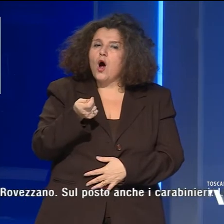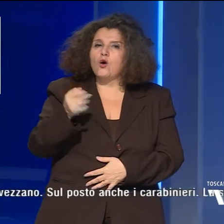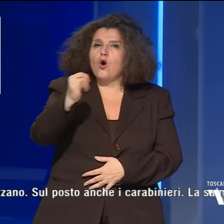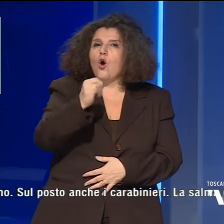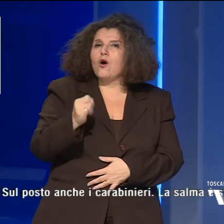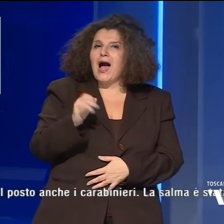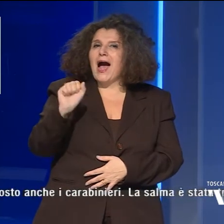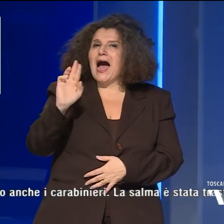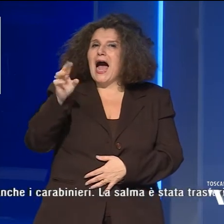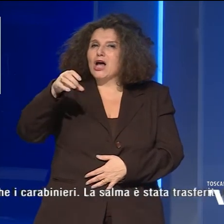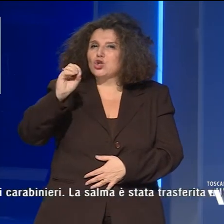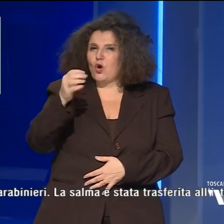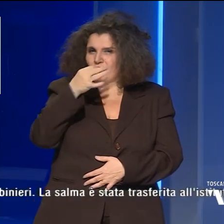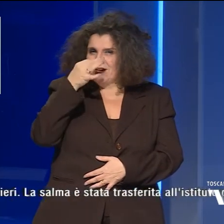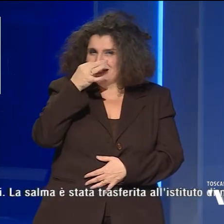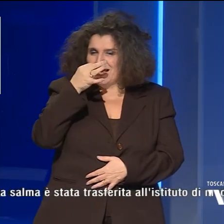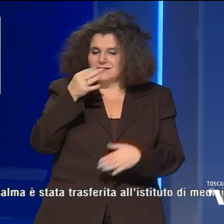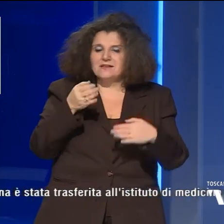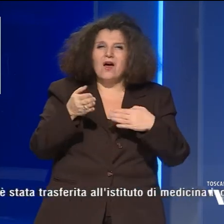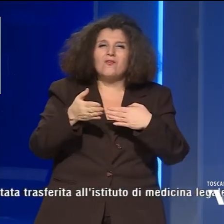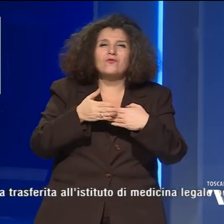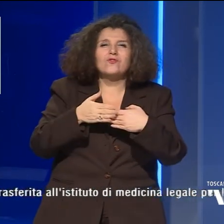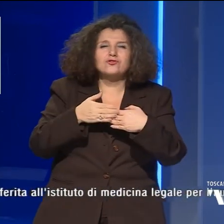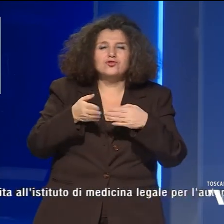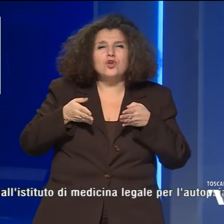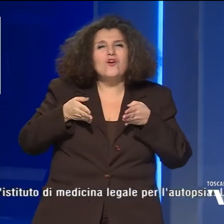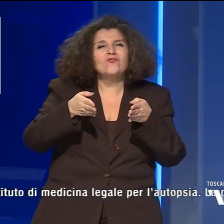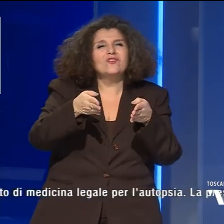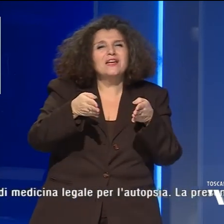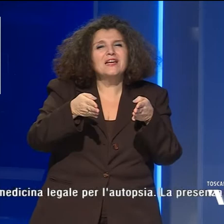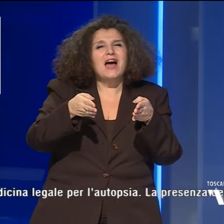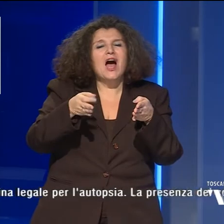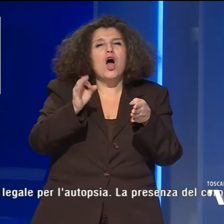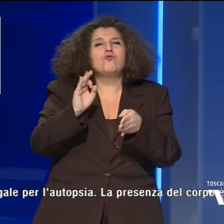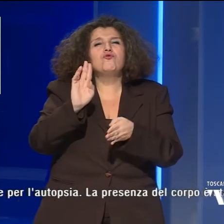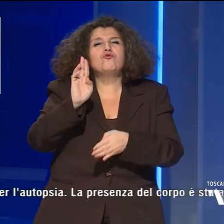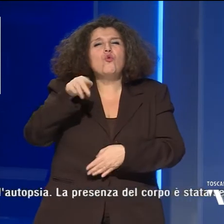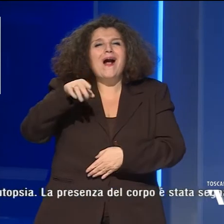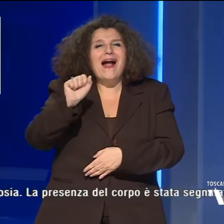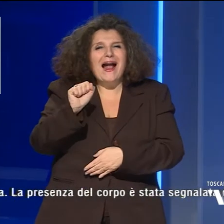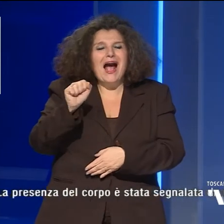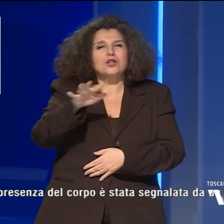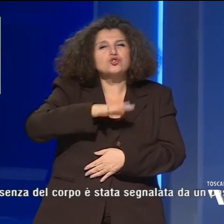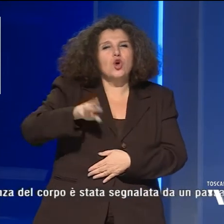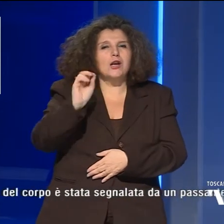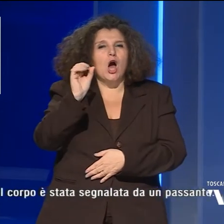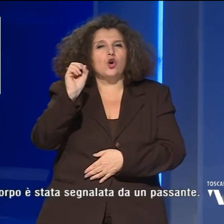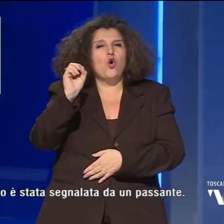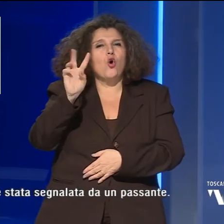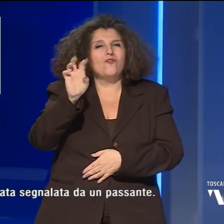fiume Arno a Firenze, esattamente all'altezza di Via delle Funga, nella zona di Rovezzano.